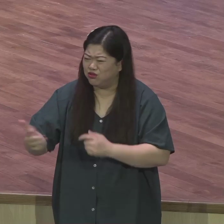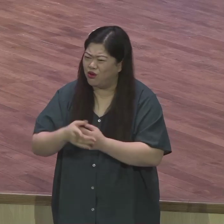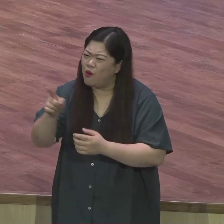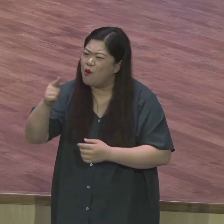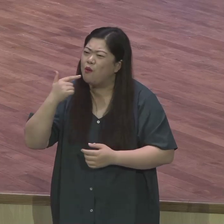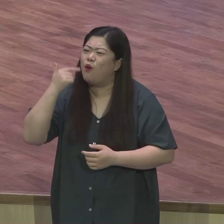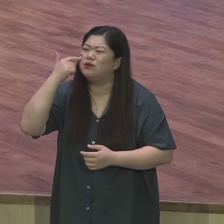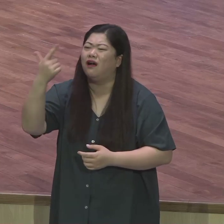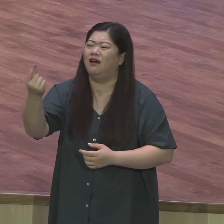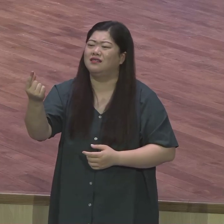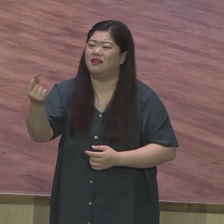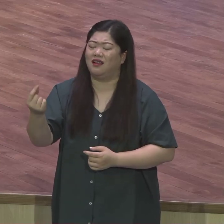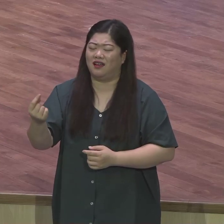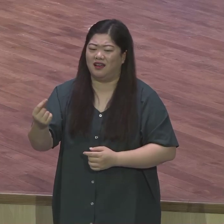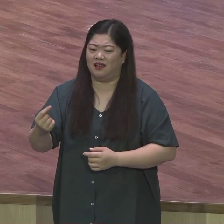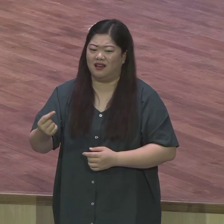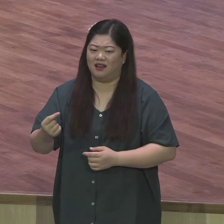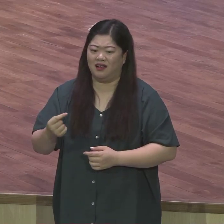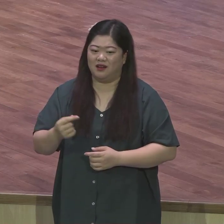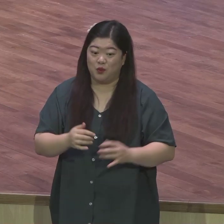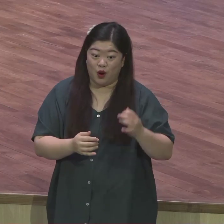아줌마가 전도사예요